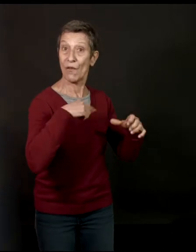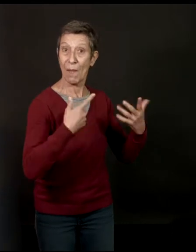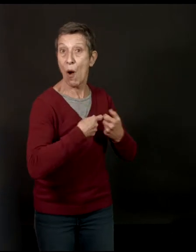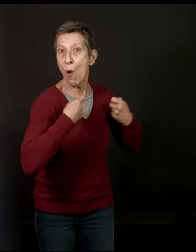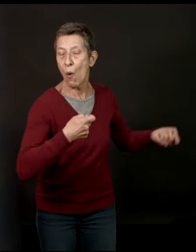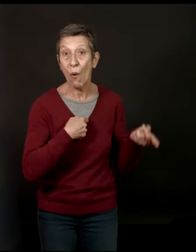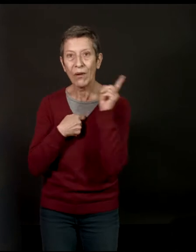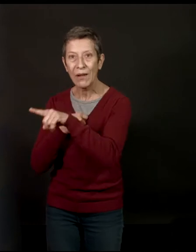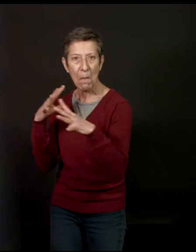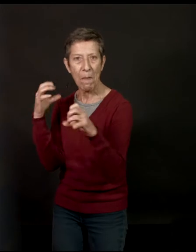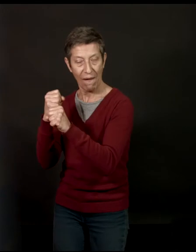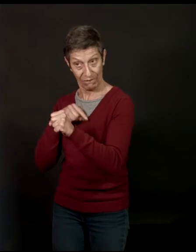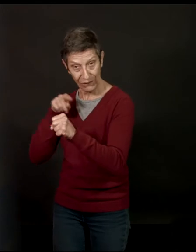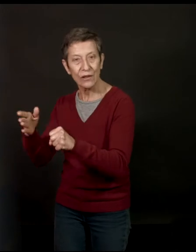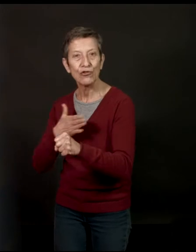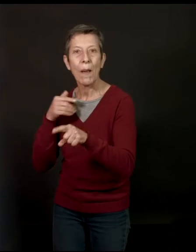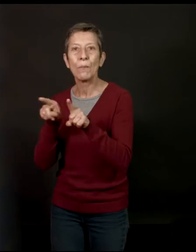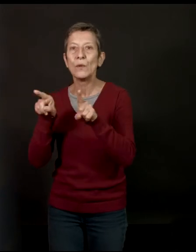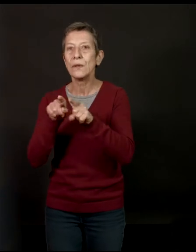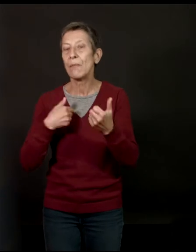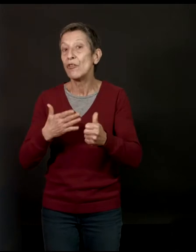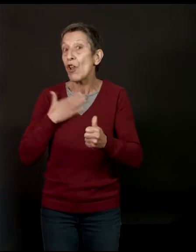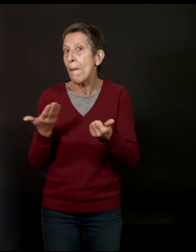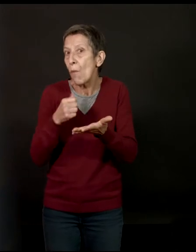et la brièveté chez lui. Donc oui, j'aime les compteurs, en fait.